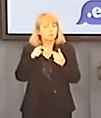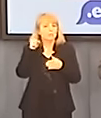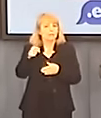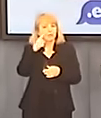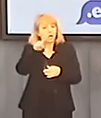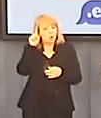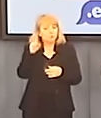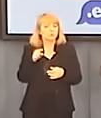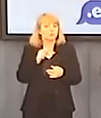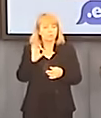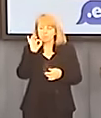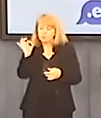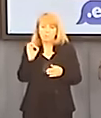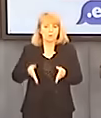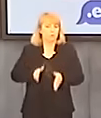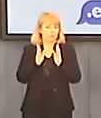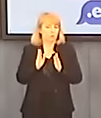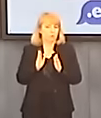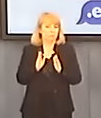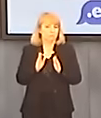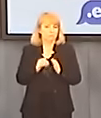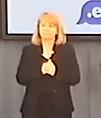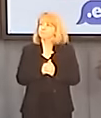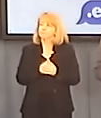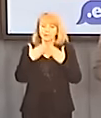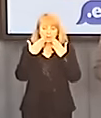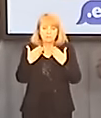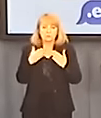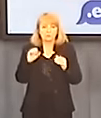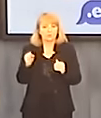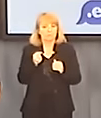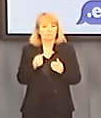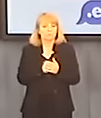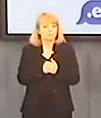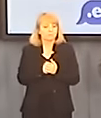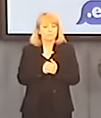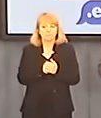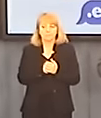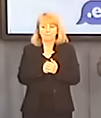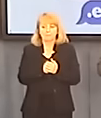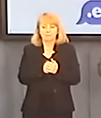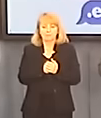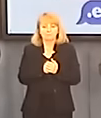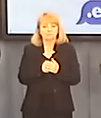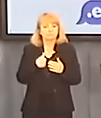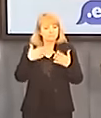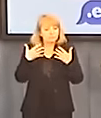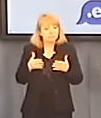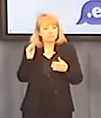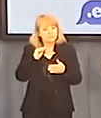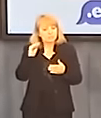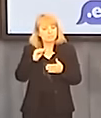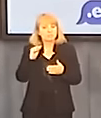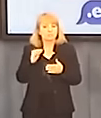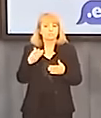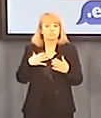jedyna słuszna droga i jedyne światełko w tym tunelu. Dziękuję bardzo. Zanim oddam głos, bo widzę, że są pytania, chcę jeszcze zrobić małą